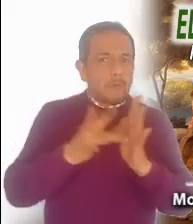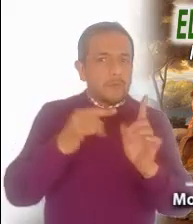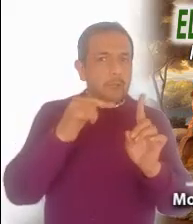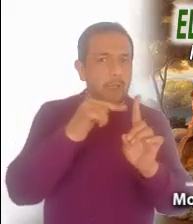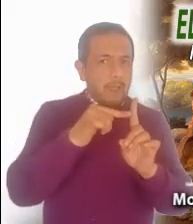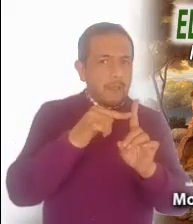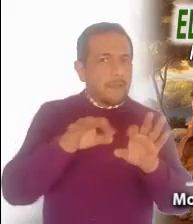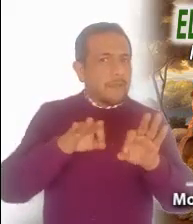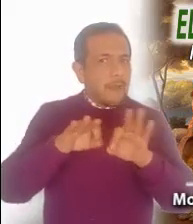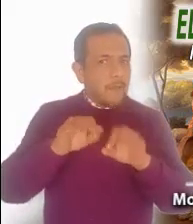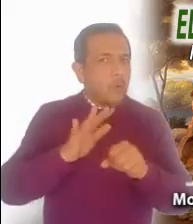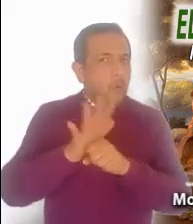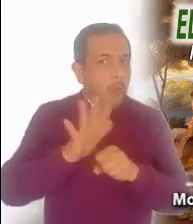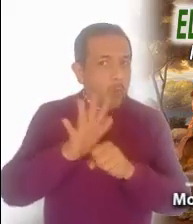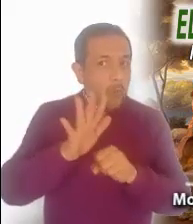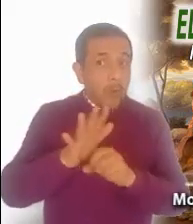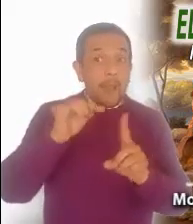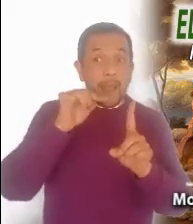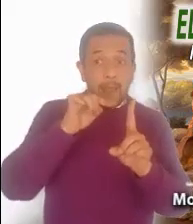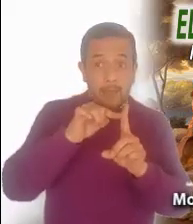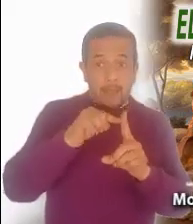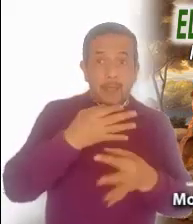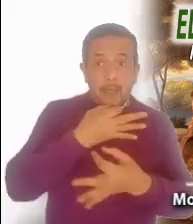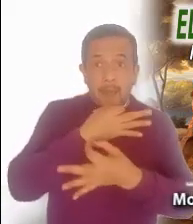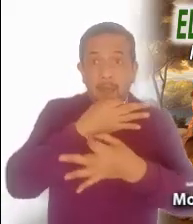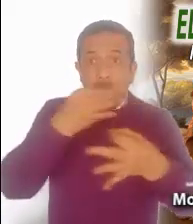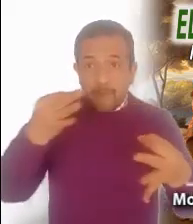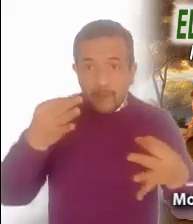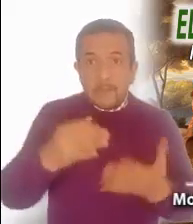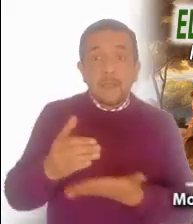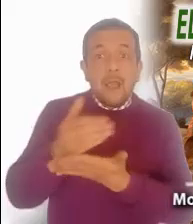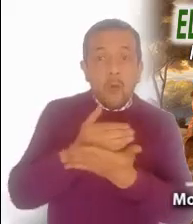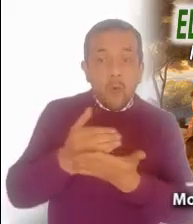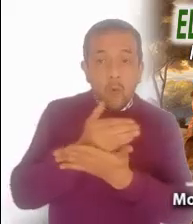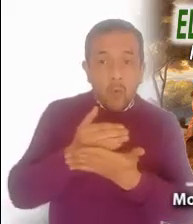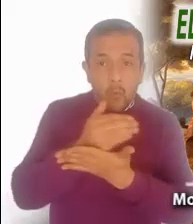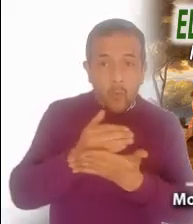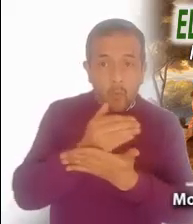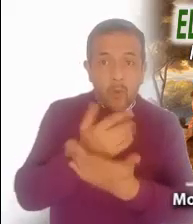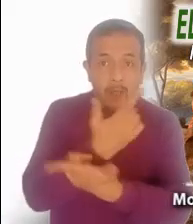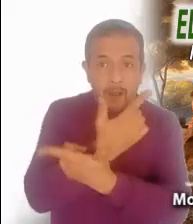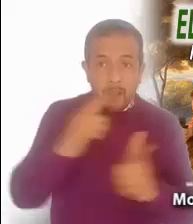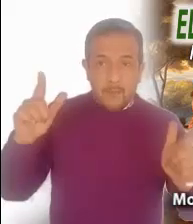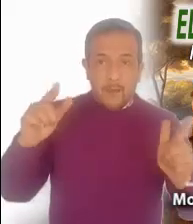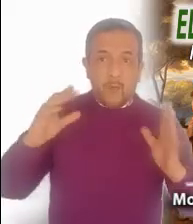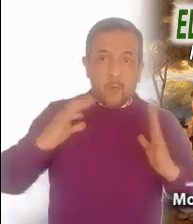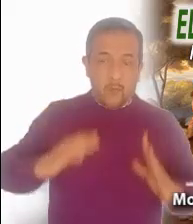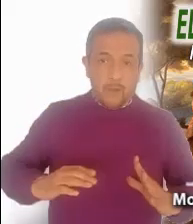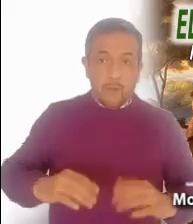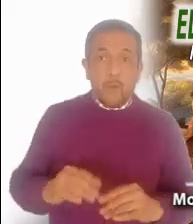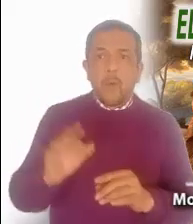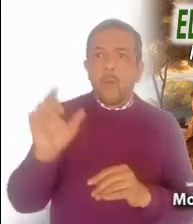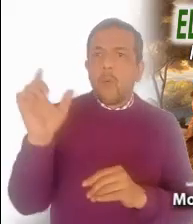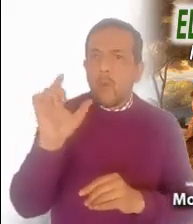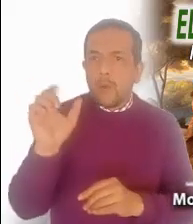Jesús, anunciar y liberar. Jesús realiza esta curación en sábado y